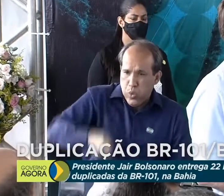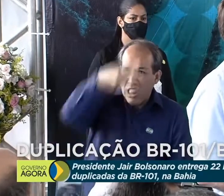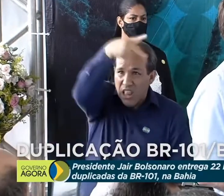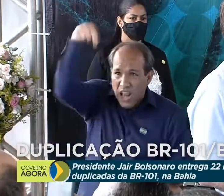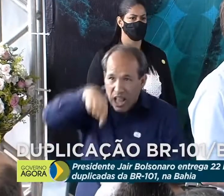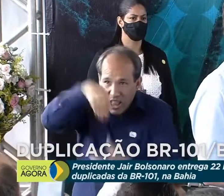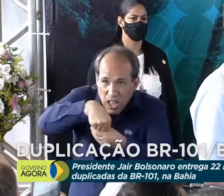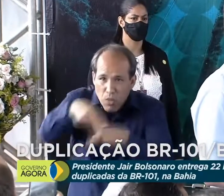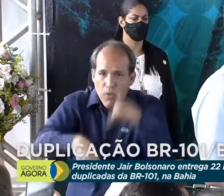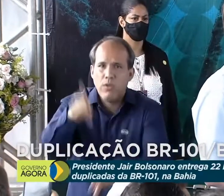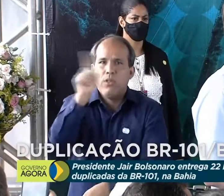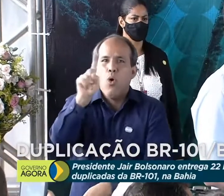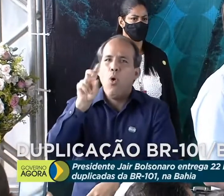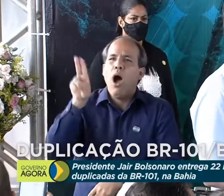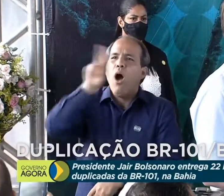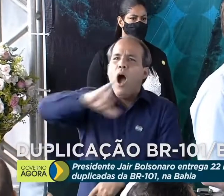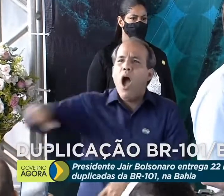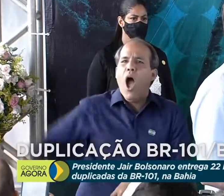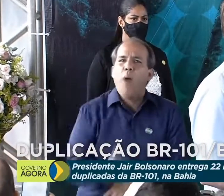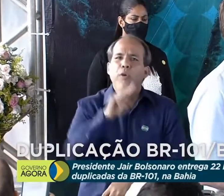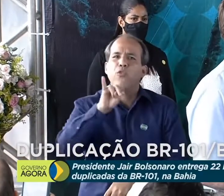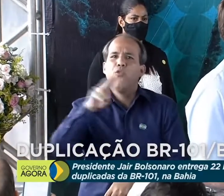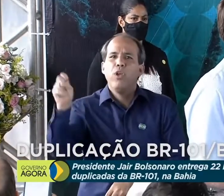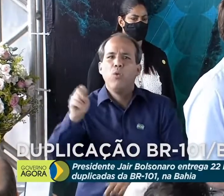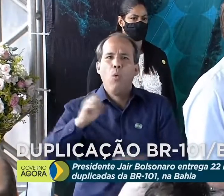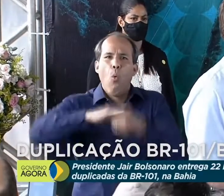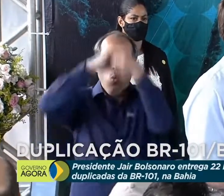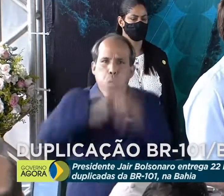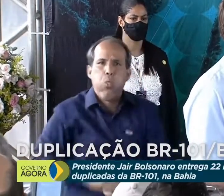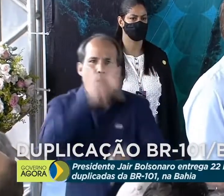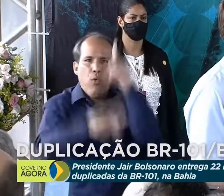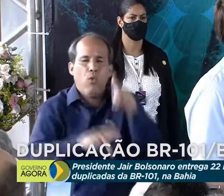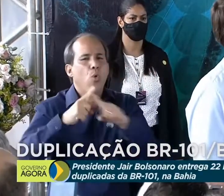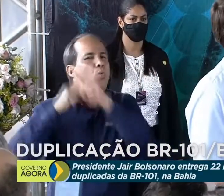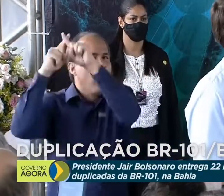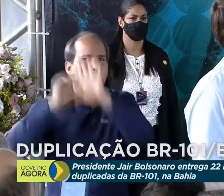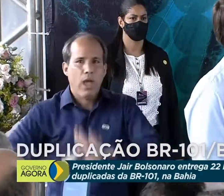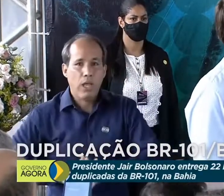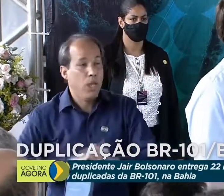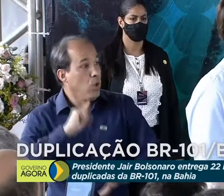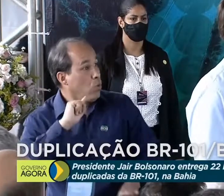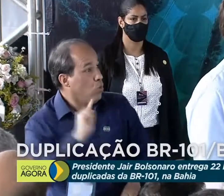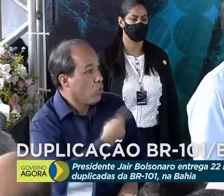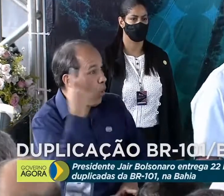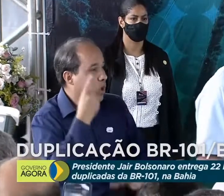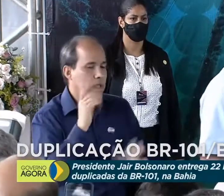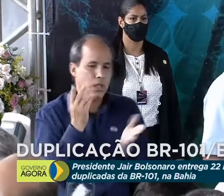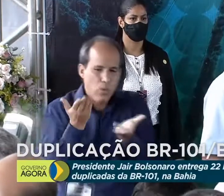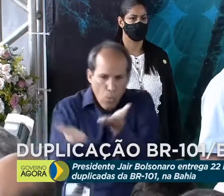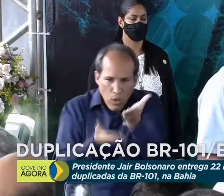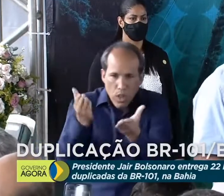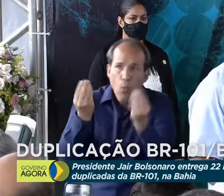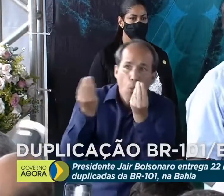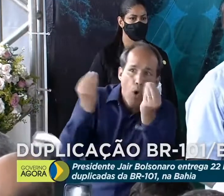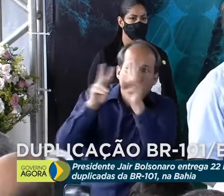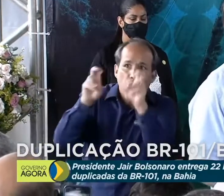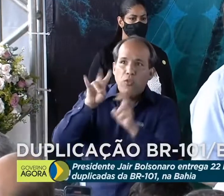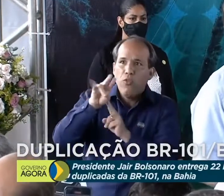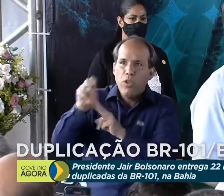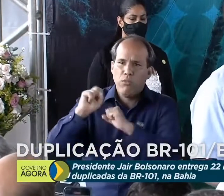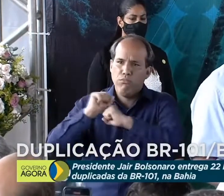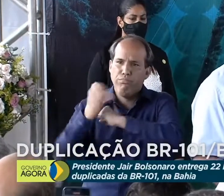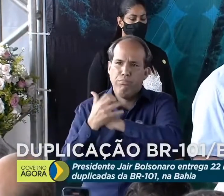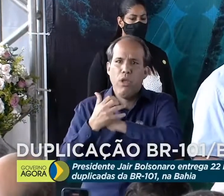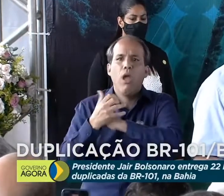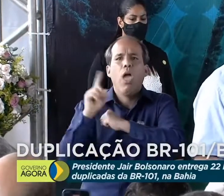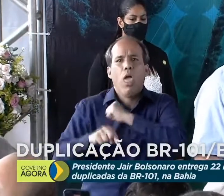do vírus para subjugá-los. Nós tratamos a questão do vírus com muita responsabilidade,